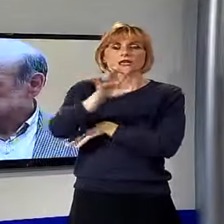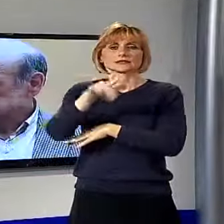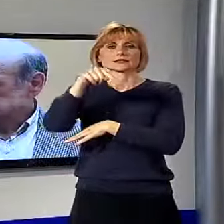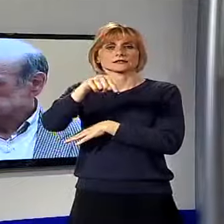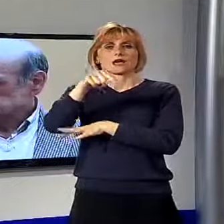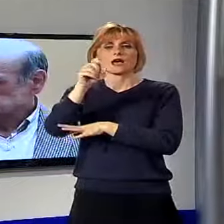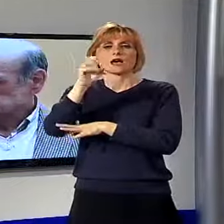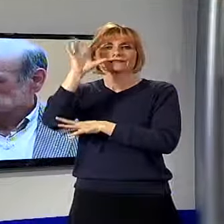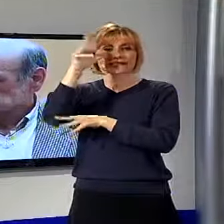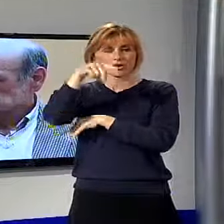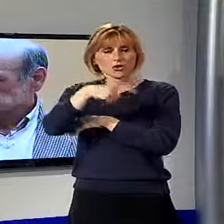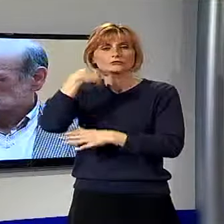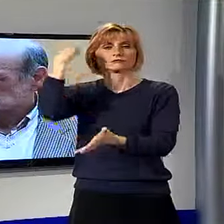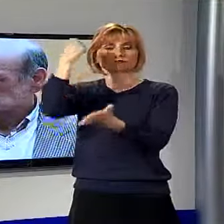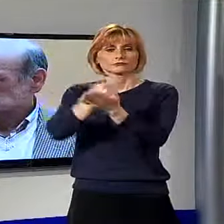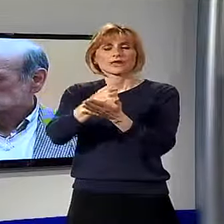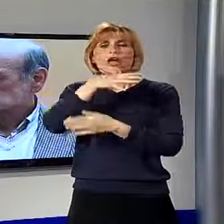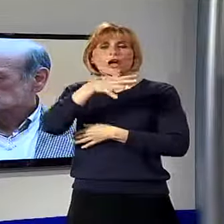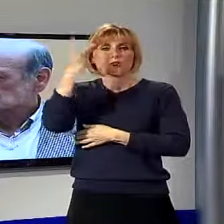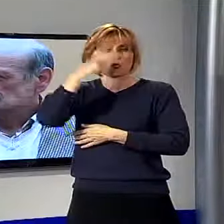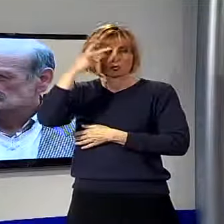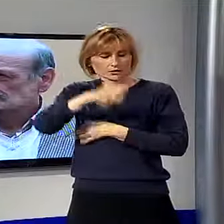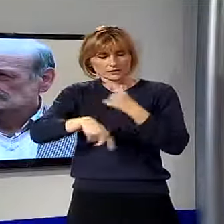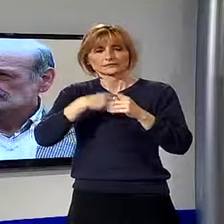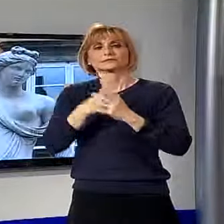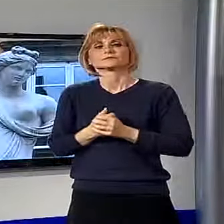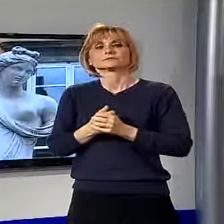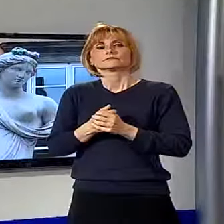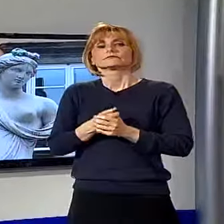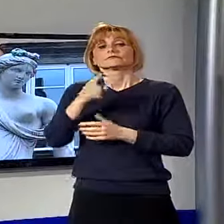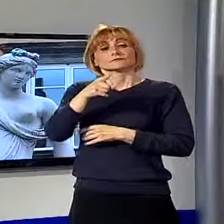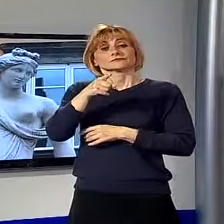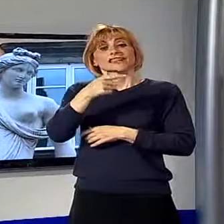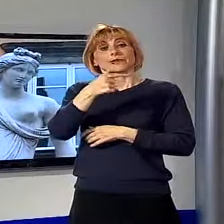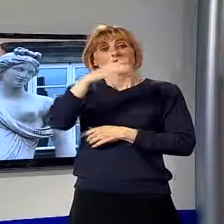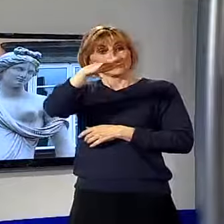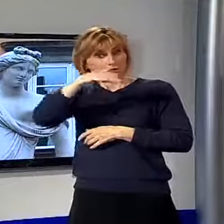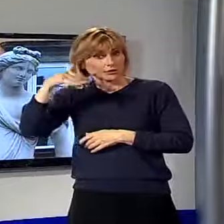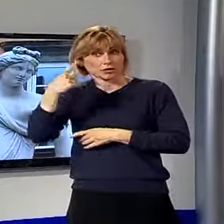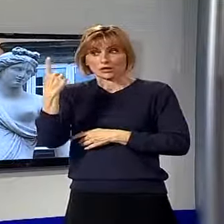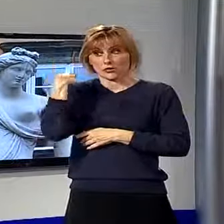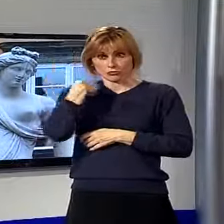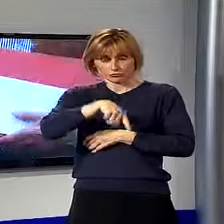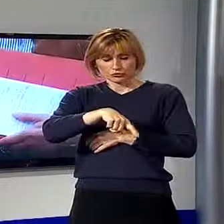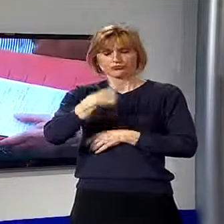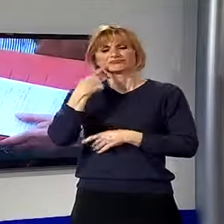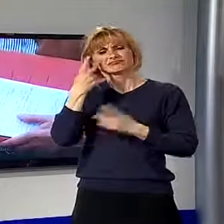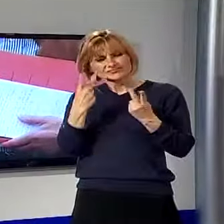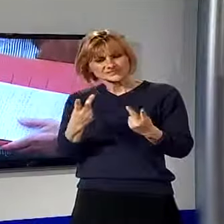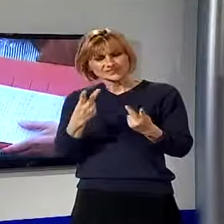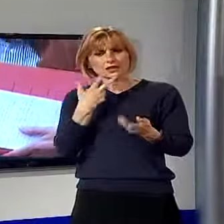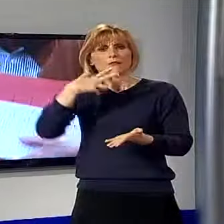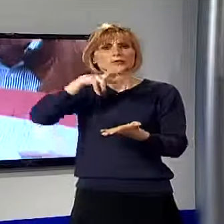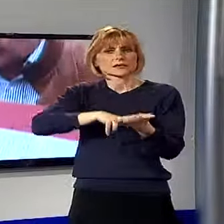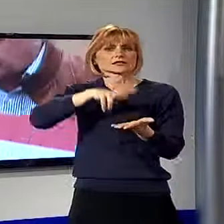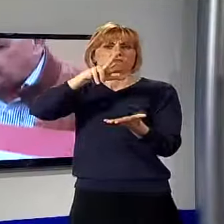simboli dell'acqua lucchese. Chiamato da Tambellini alla Geal un anno fa, Matteucci racconta di aver viste disattese le promesse